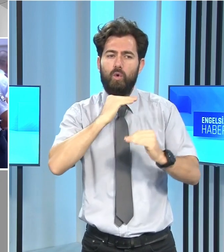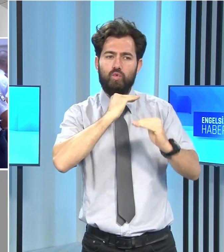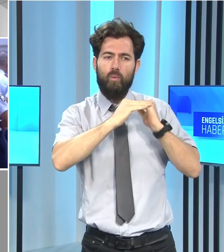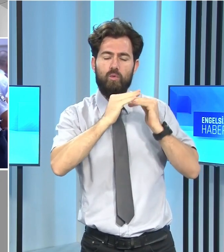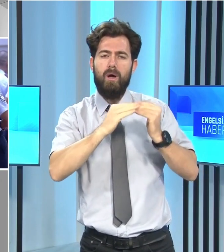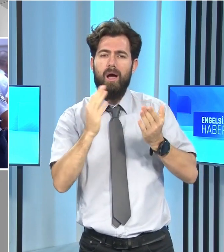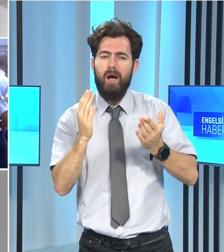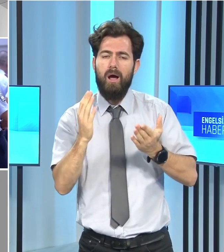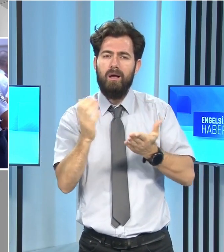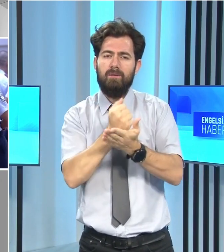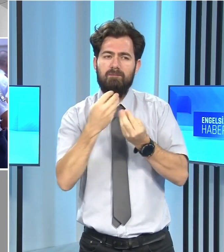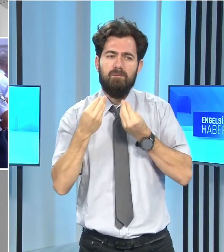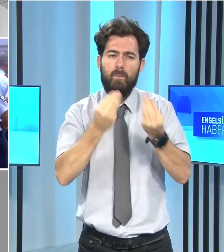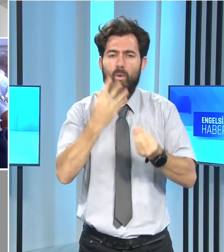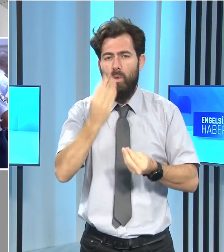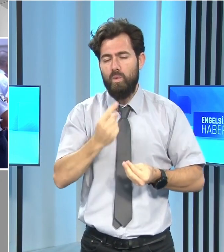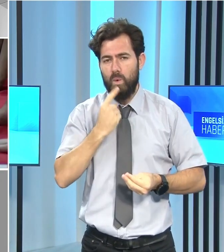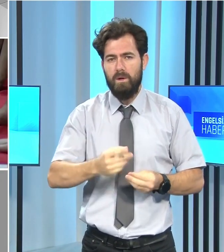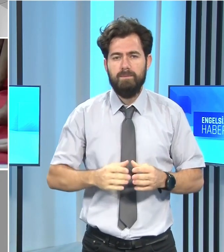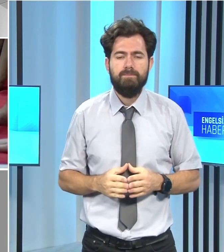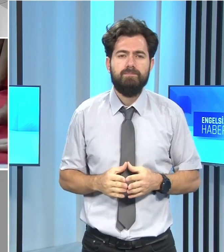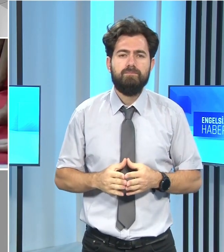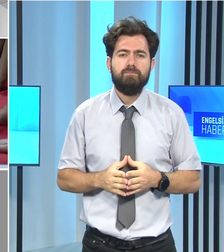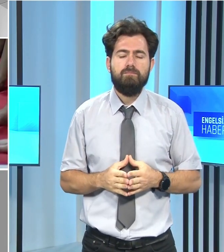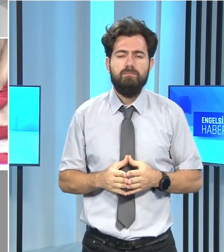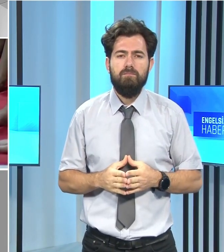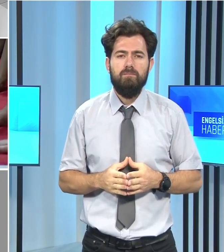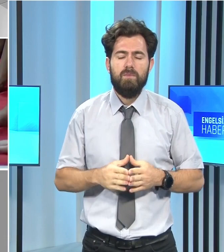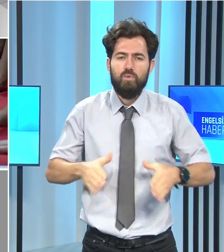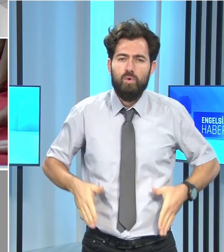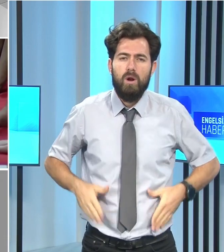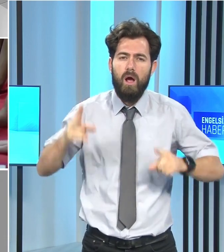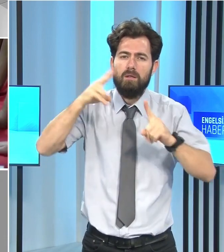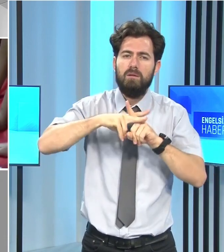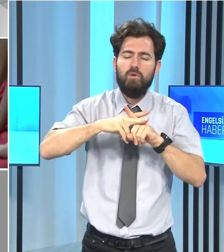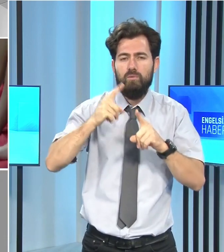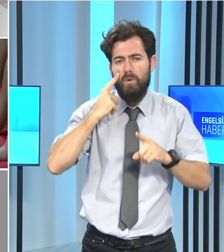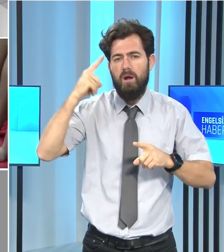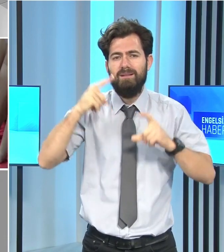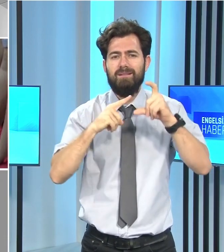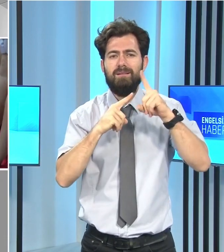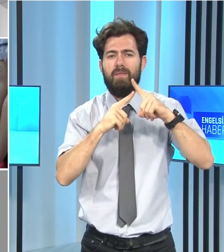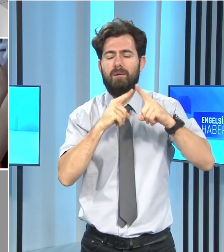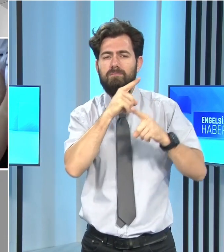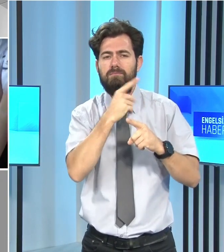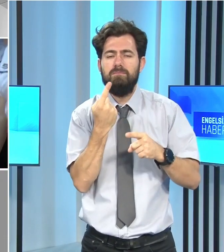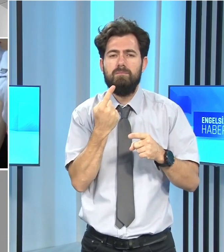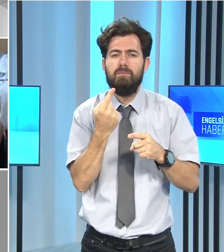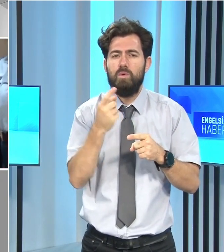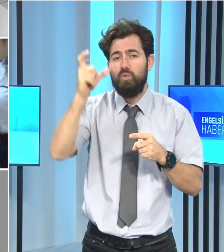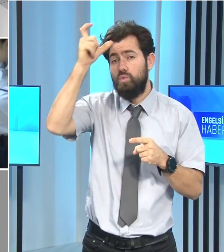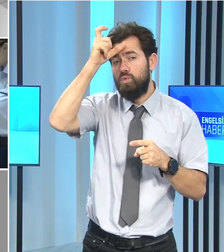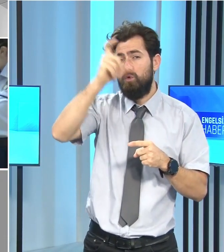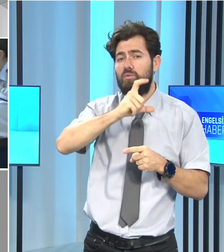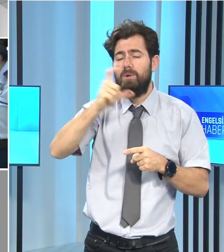olduğunun altını çizdi. Törene katılan Cumhurbaşkanı Tatar, Türkiye Cumhuriyeti